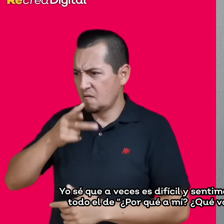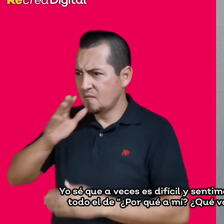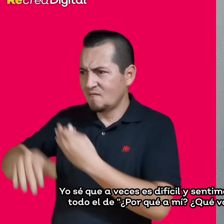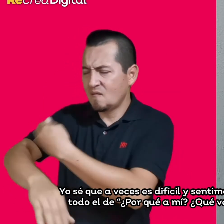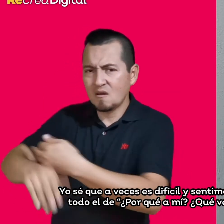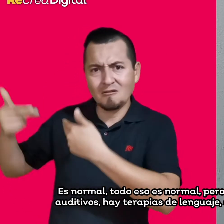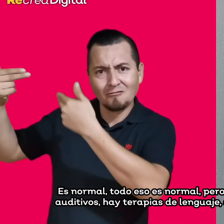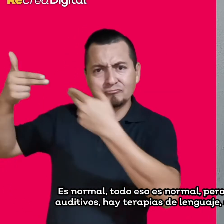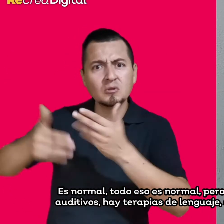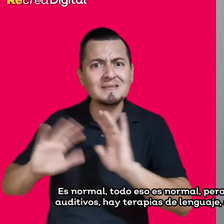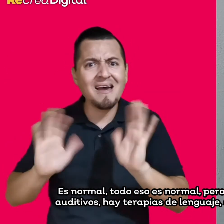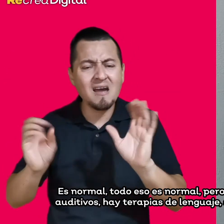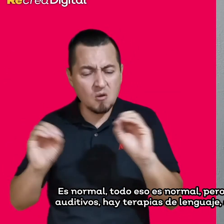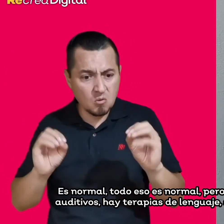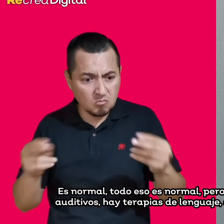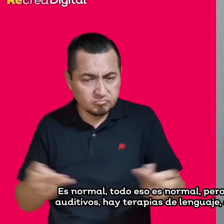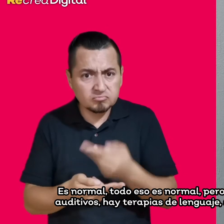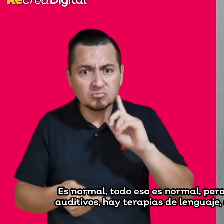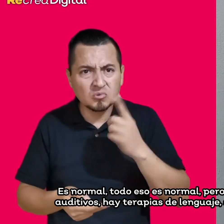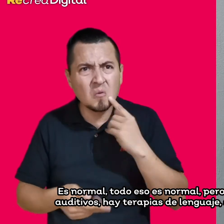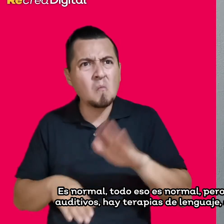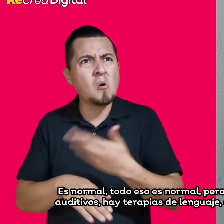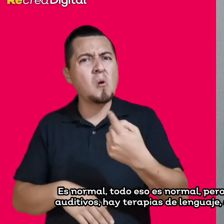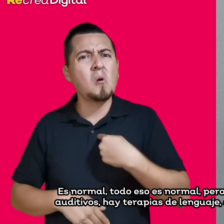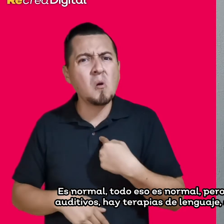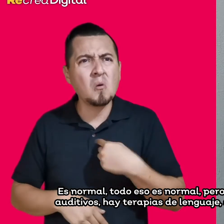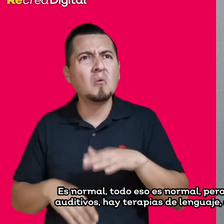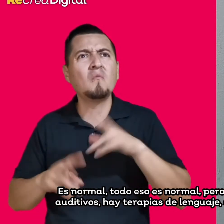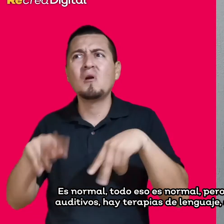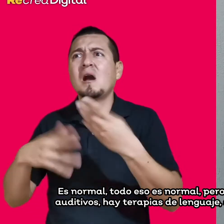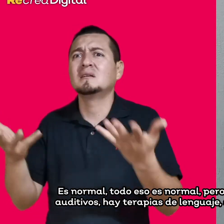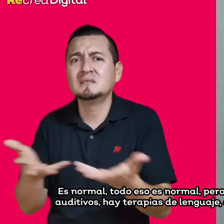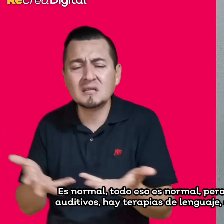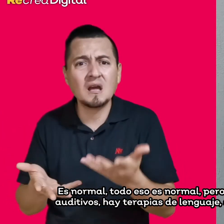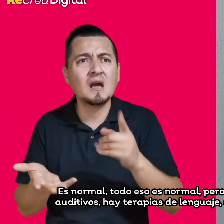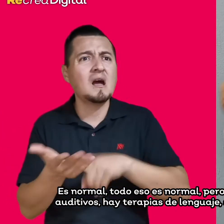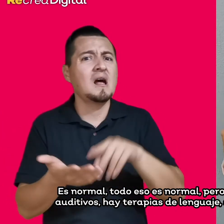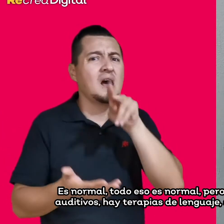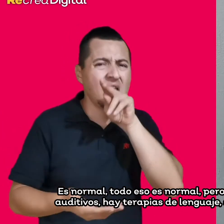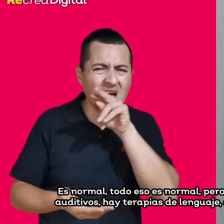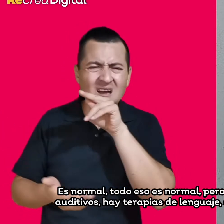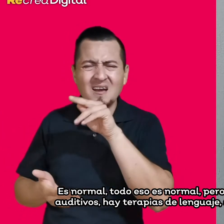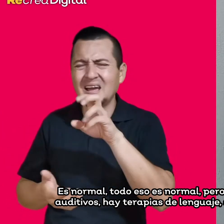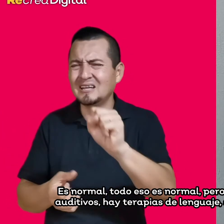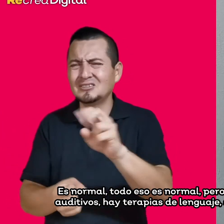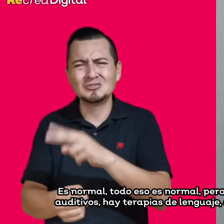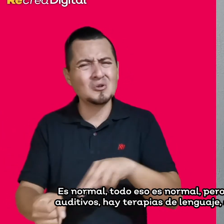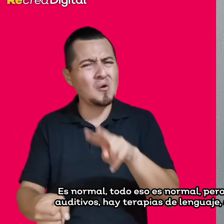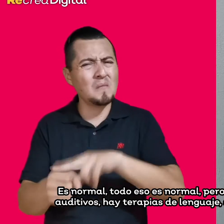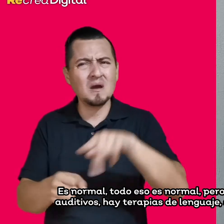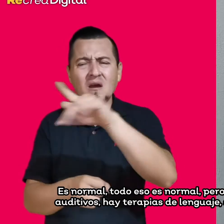pasar. Es normal, todo eso es normal, pero búscale, búscale, hay